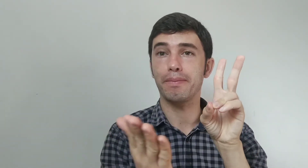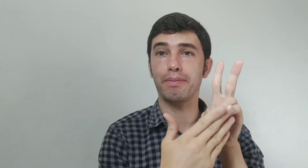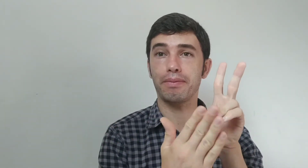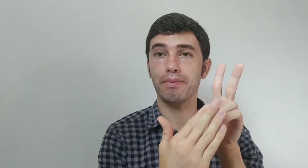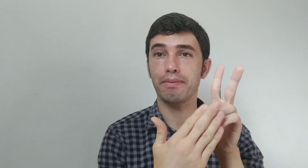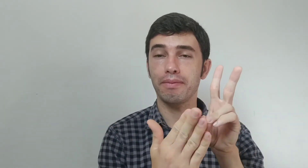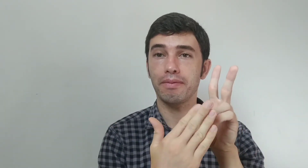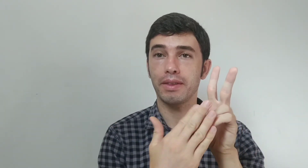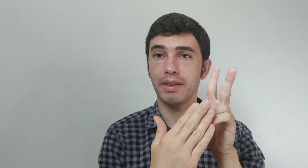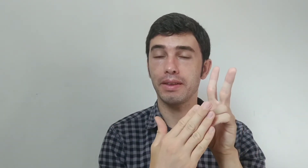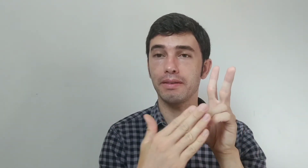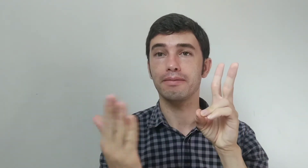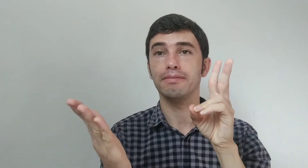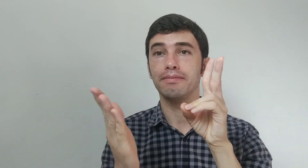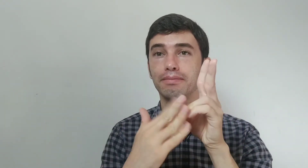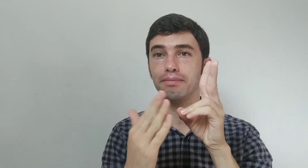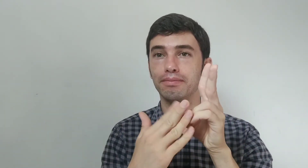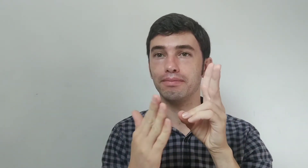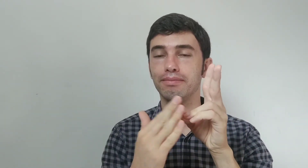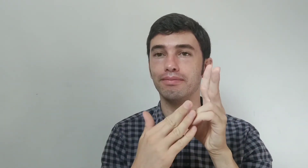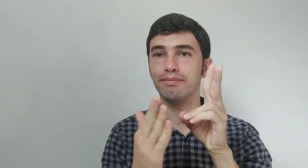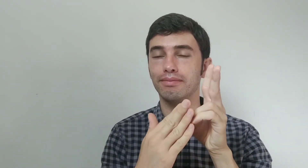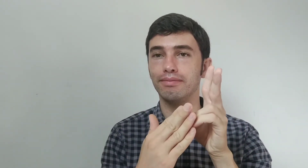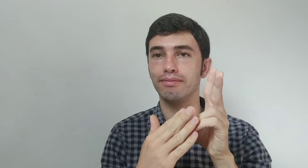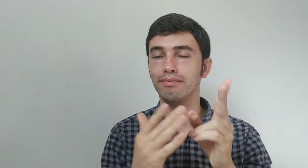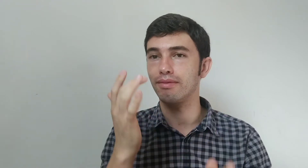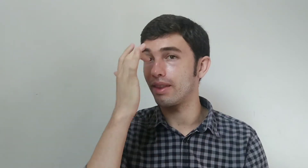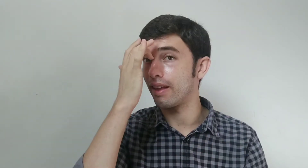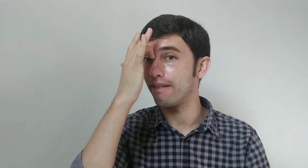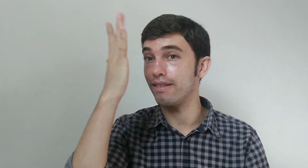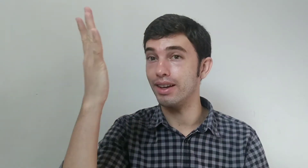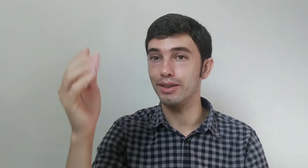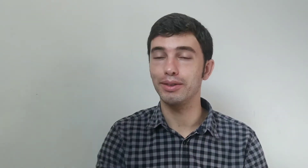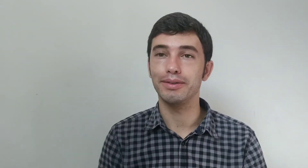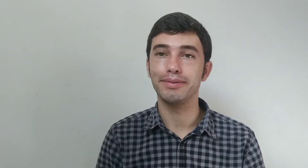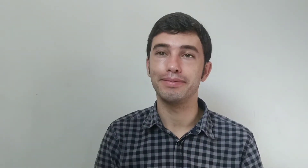significa indígena, então é um sinal fácil.